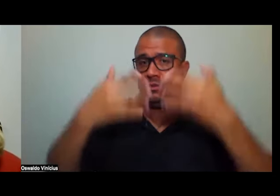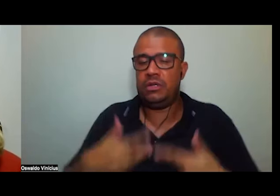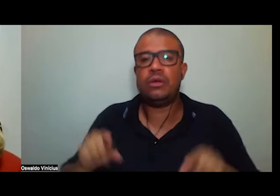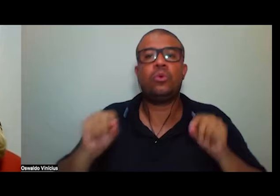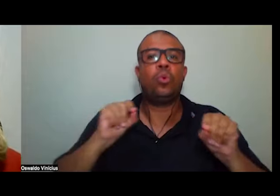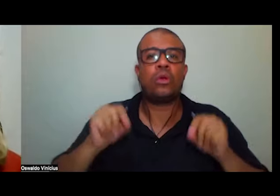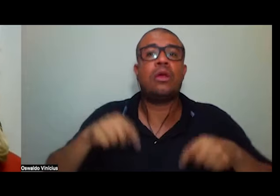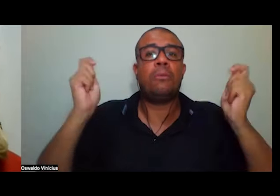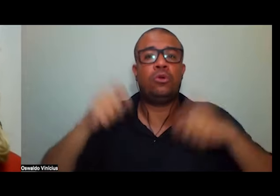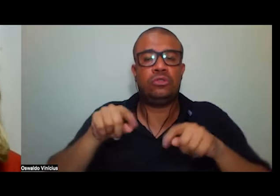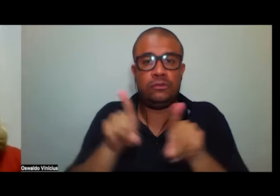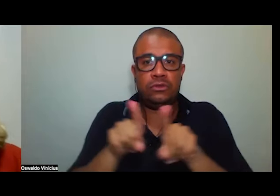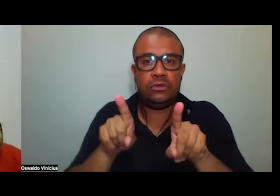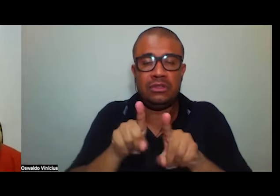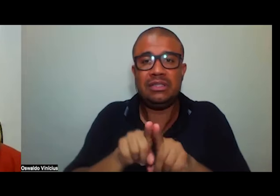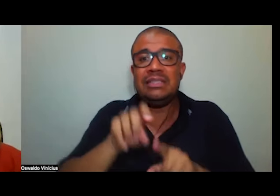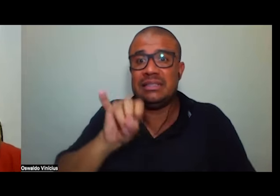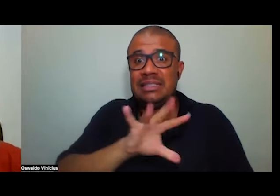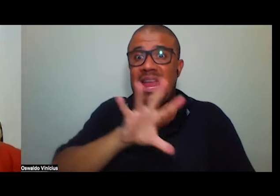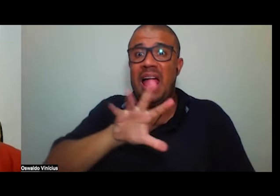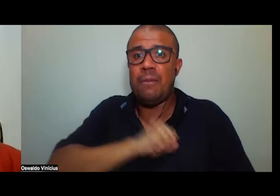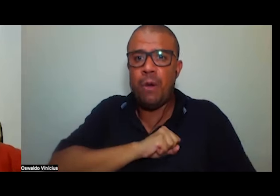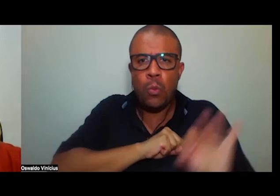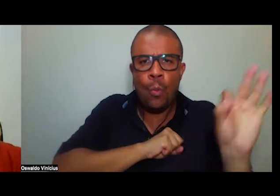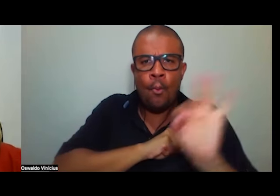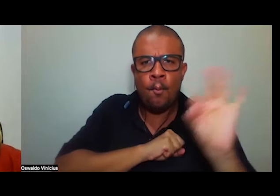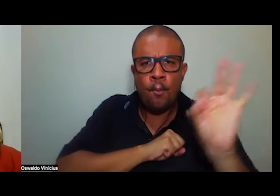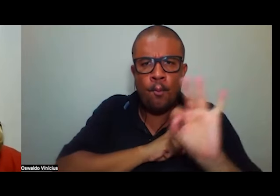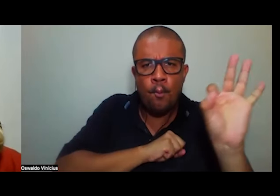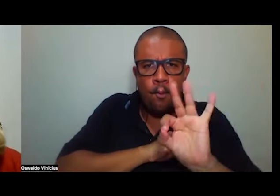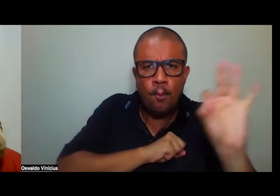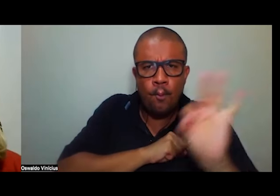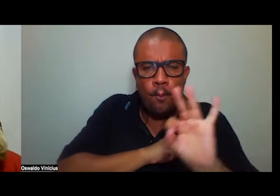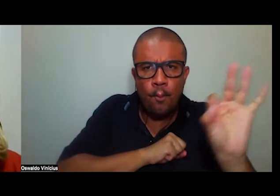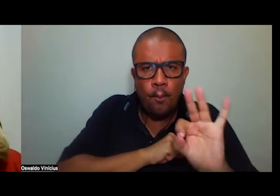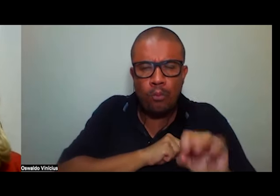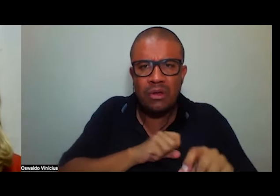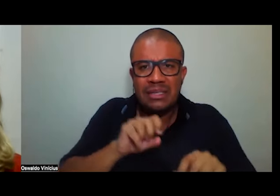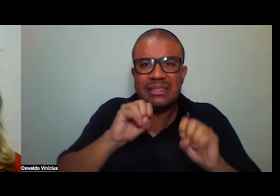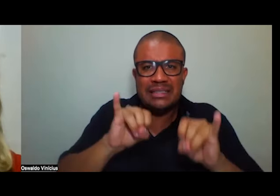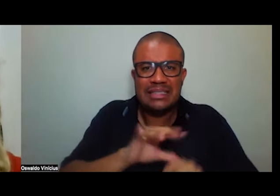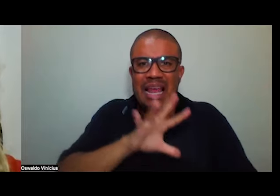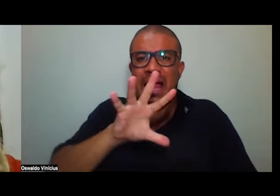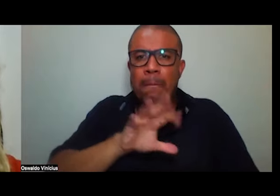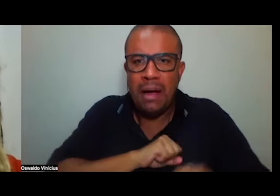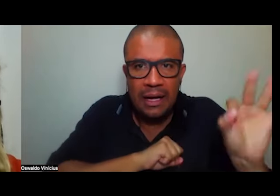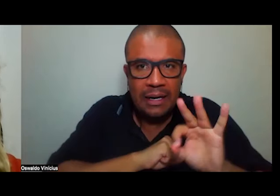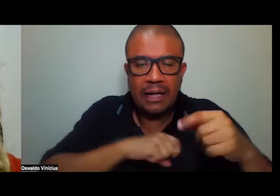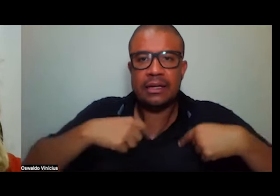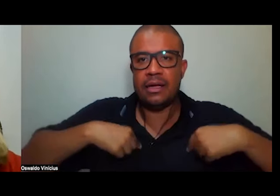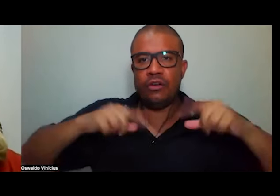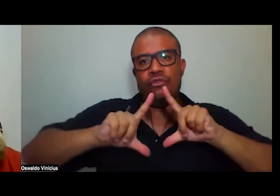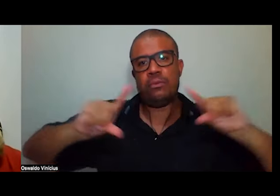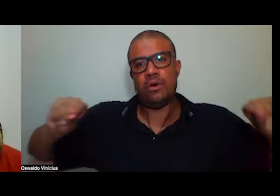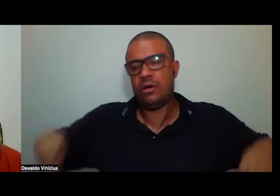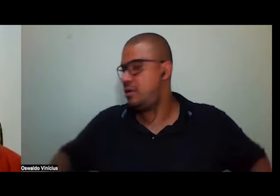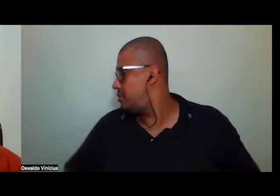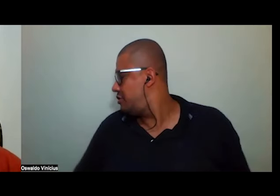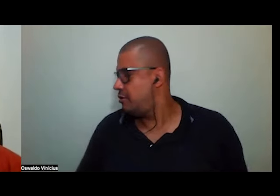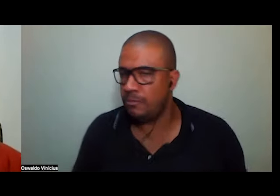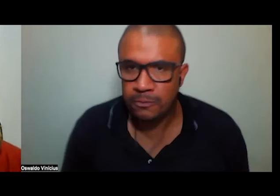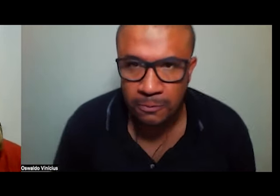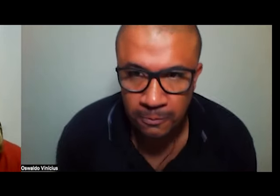quero dizer para vocês que sem amor eu sou como a Frida Kahlo onde não puderes amar não te demores e eu